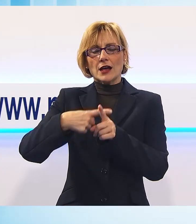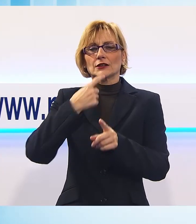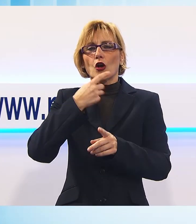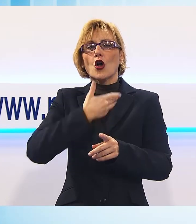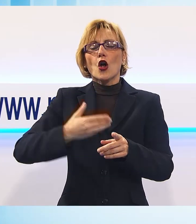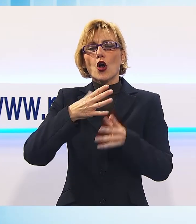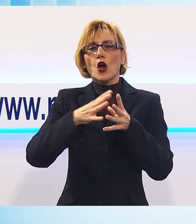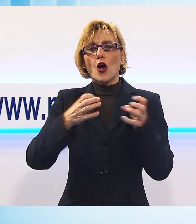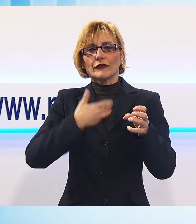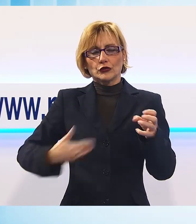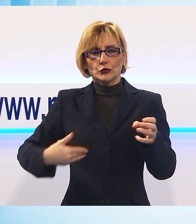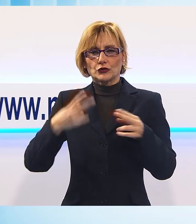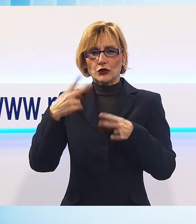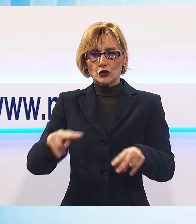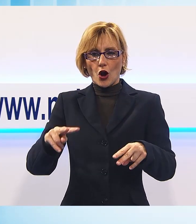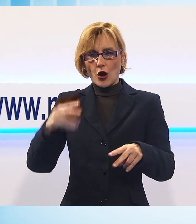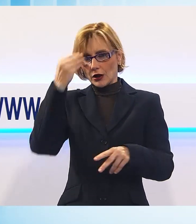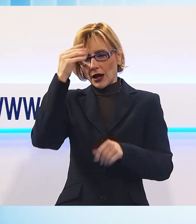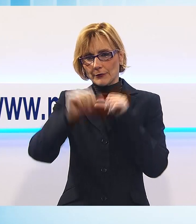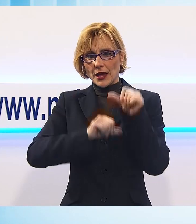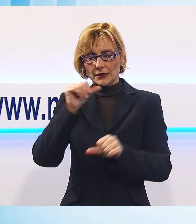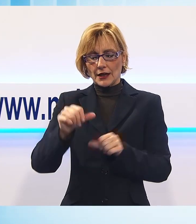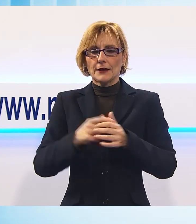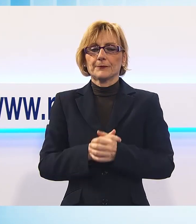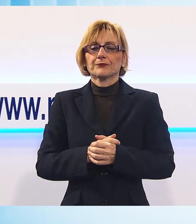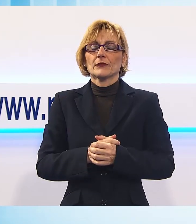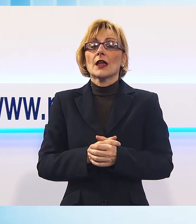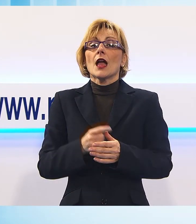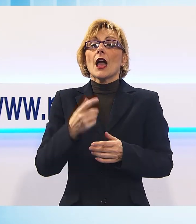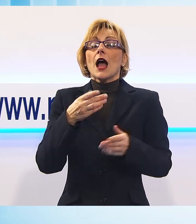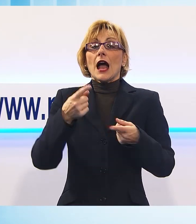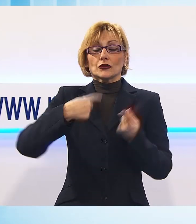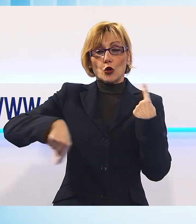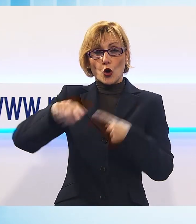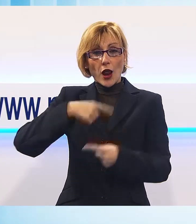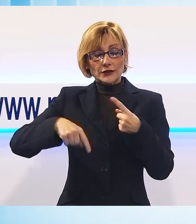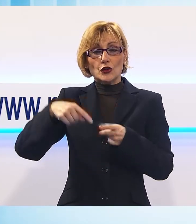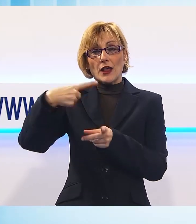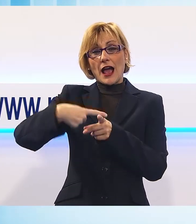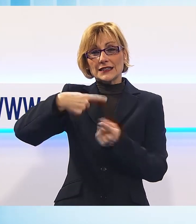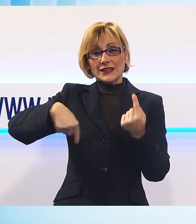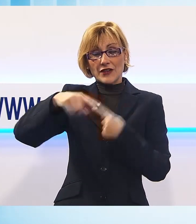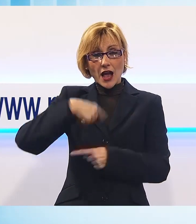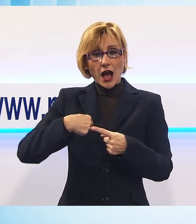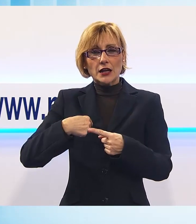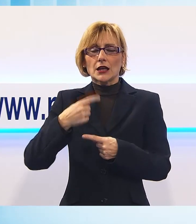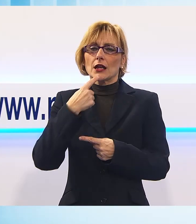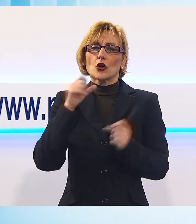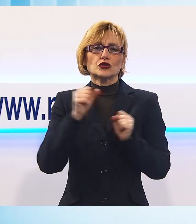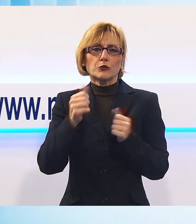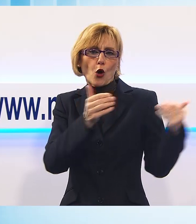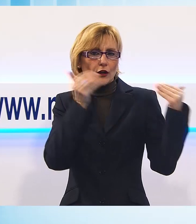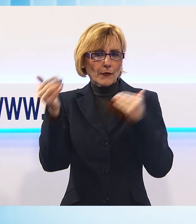Avanti con gli assi viari, no a qualsiasi ripensamento che possa vanificare un'opera attesa da decenni dalle imprese.